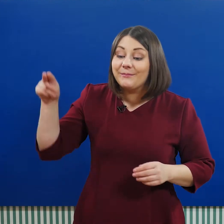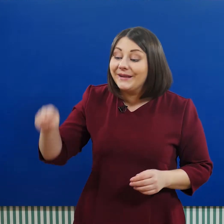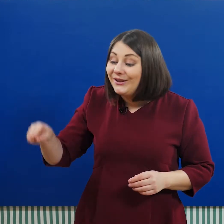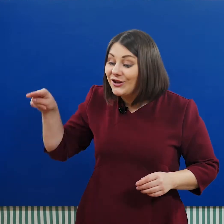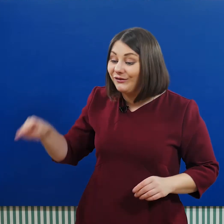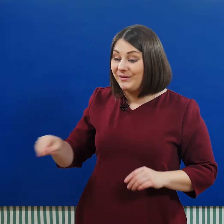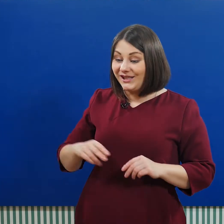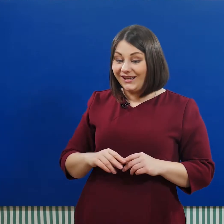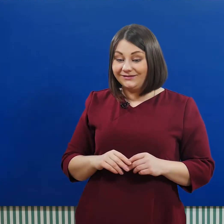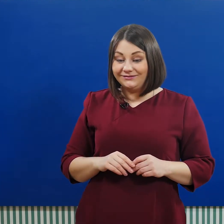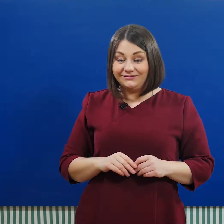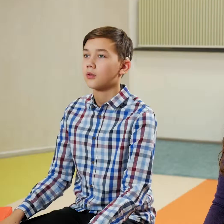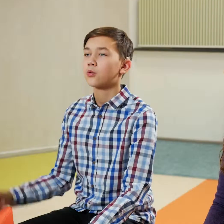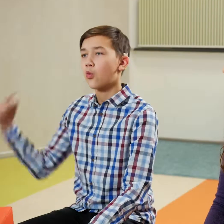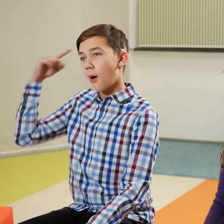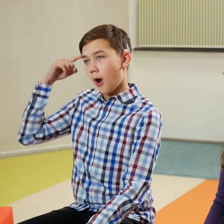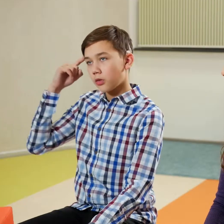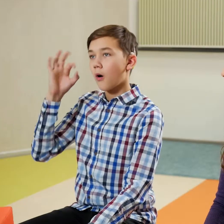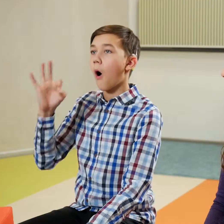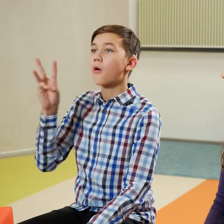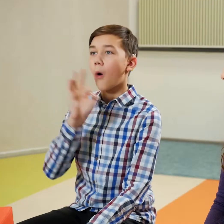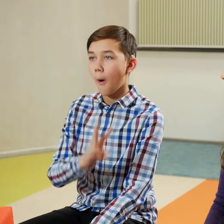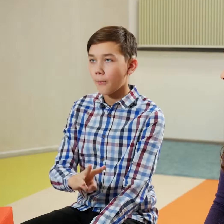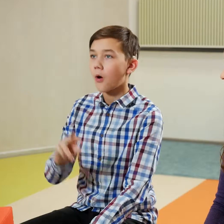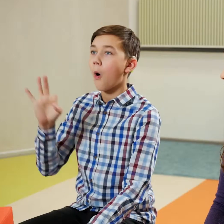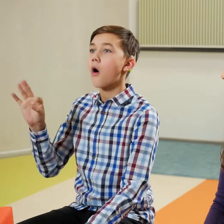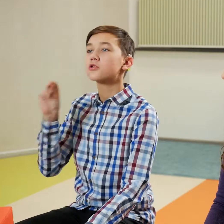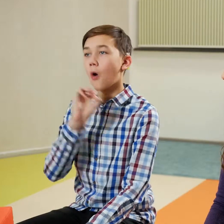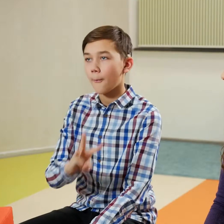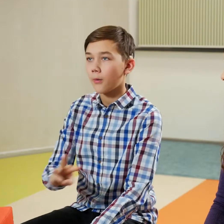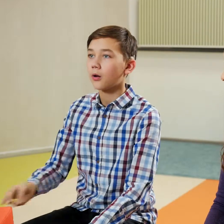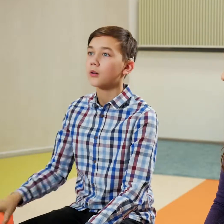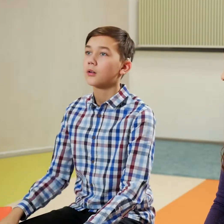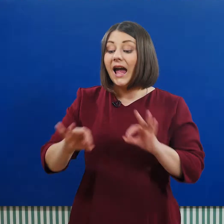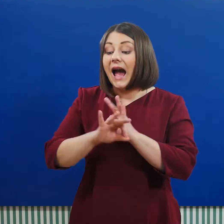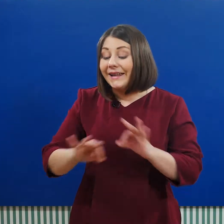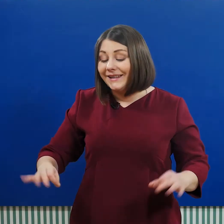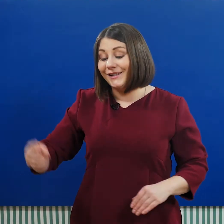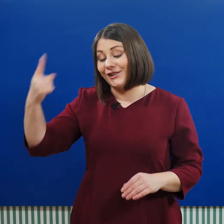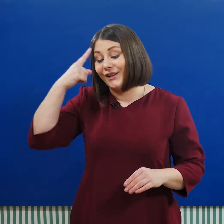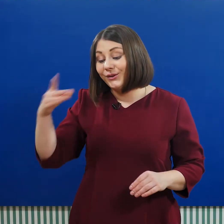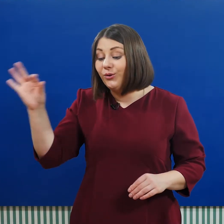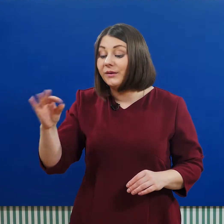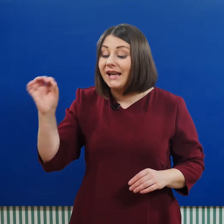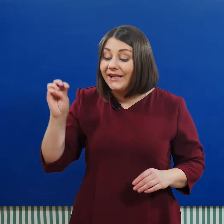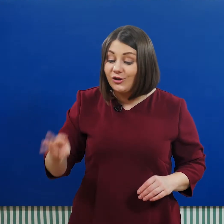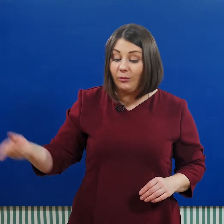предложенного падежа. Думать о ком? О чем? Отлично! Думать о чем?